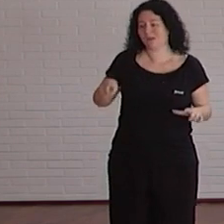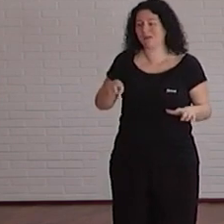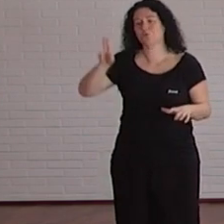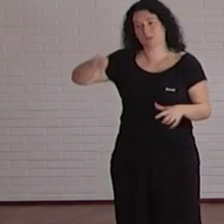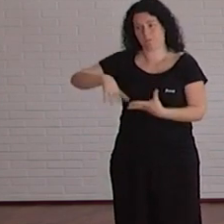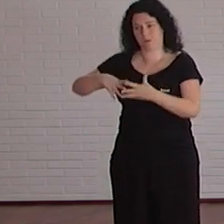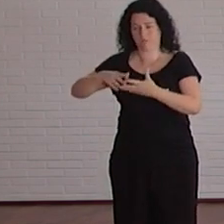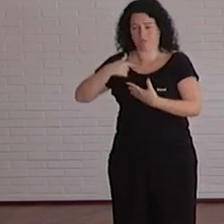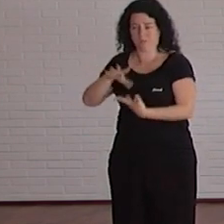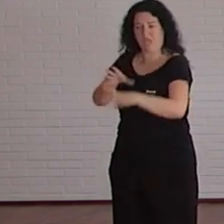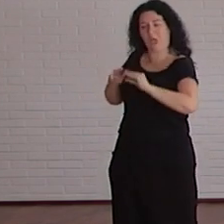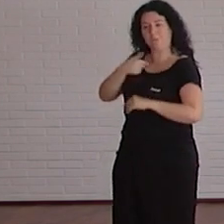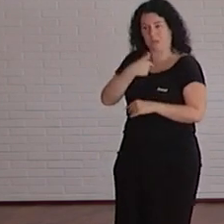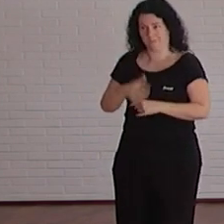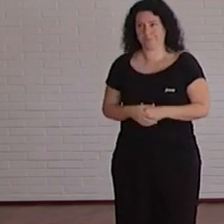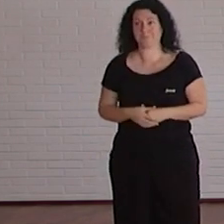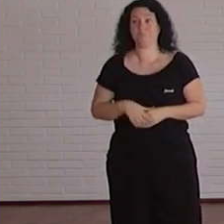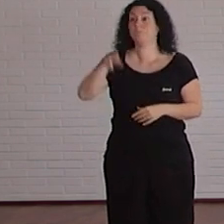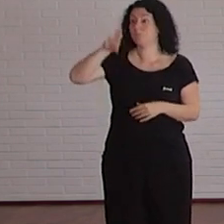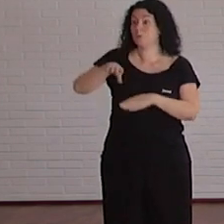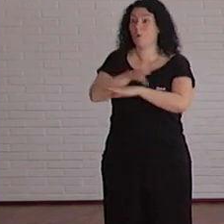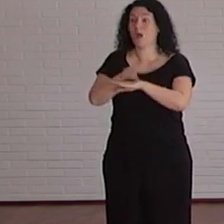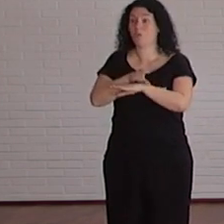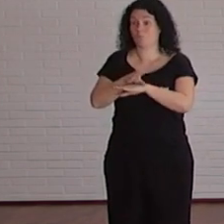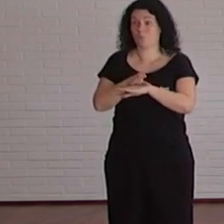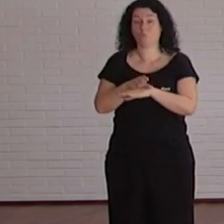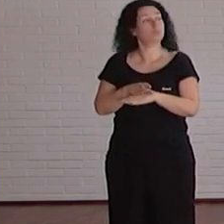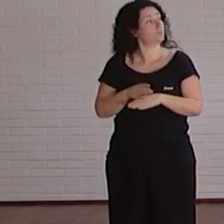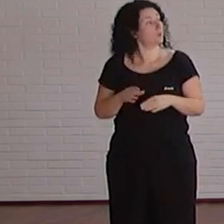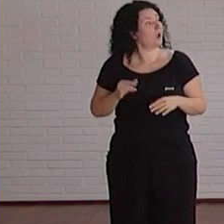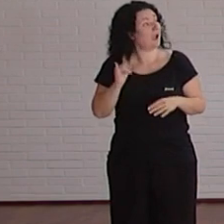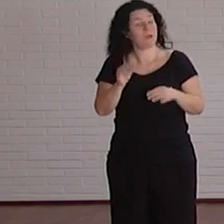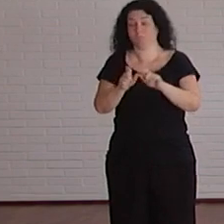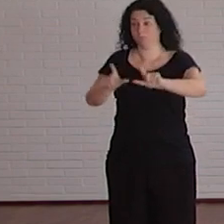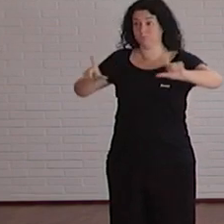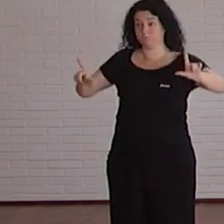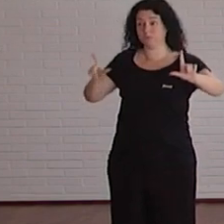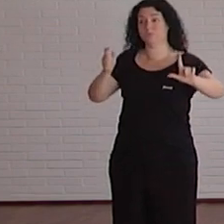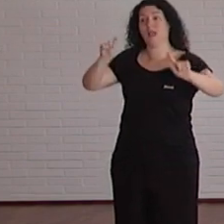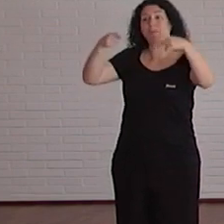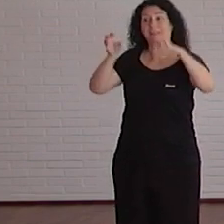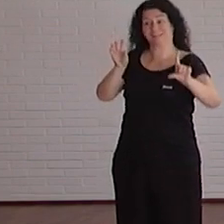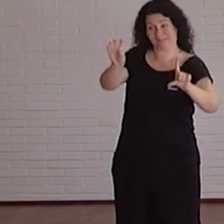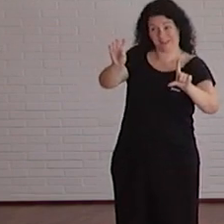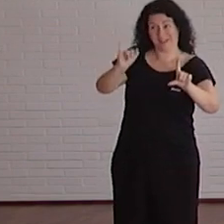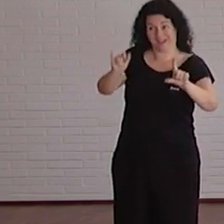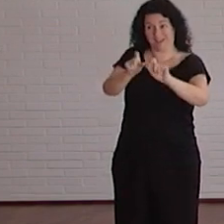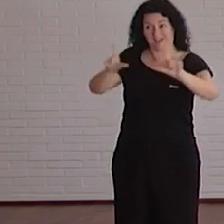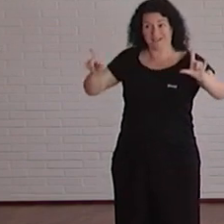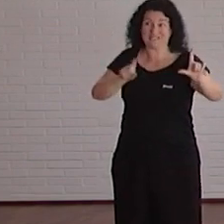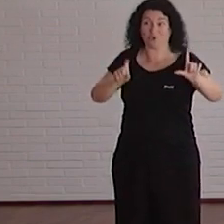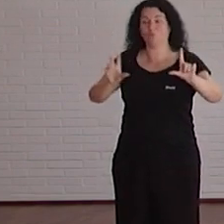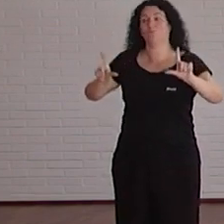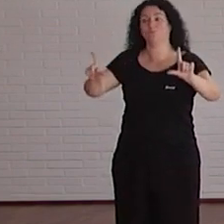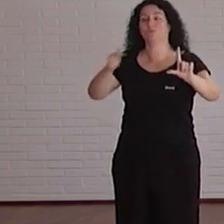Además de esto cada equipo accesible tiene una carpeta en el escritorio llamada accesibilidad que contiene acceso